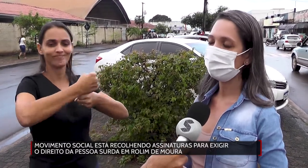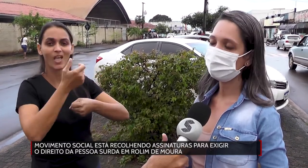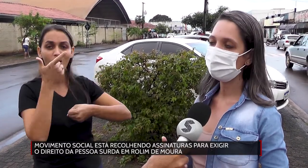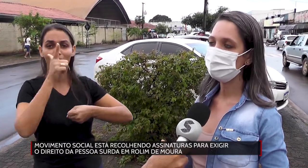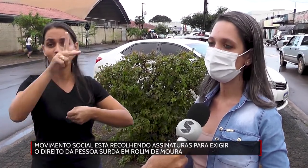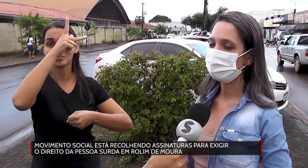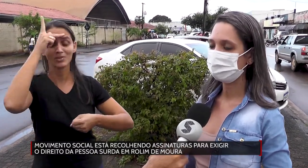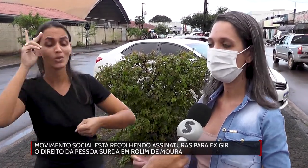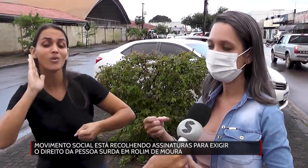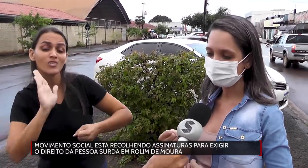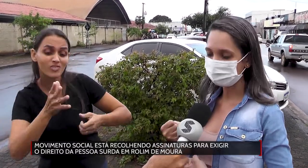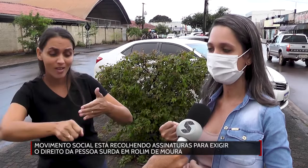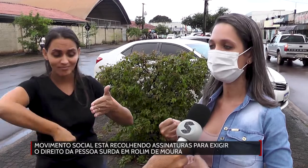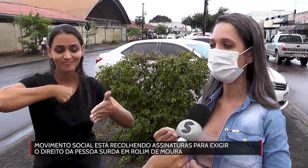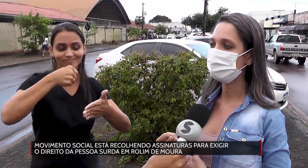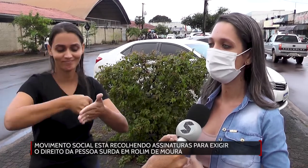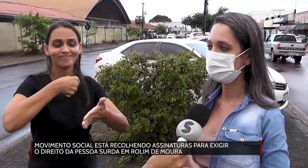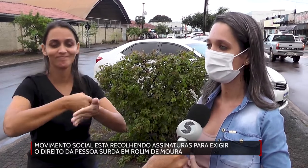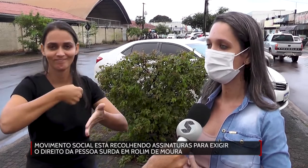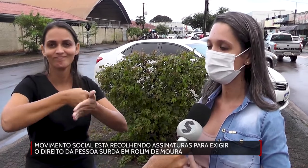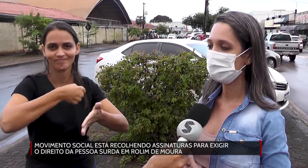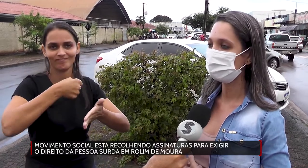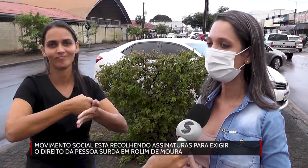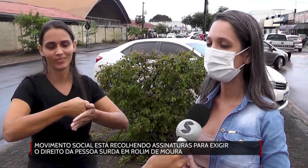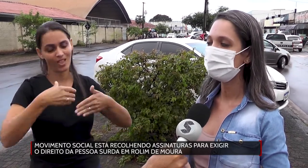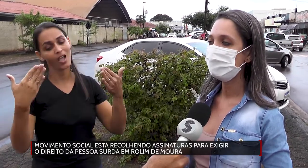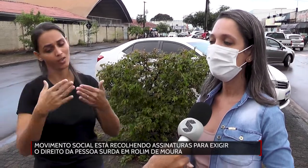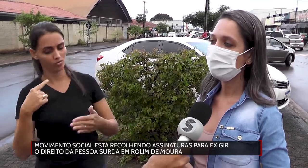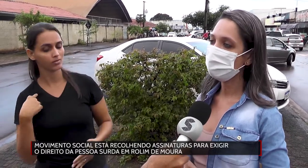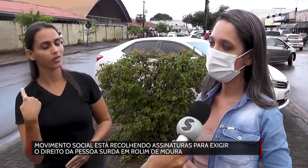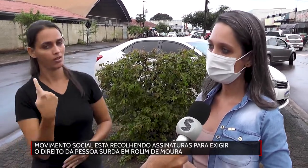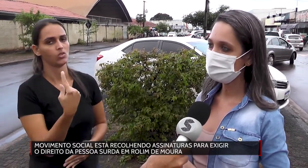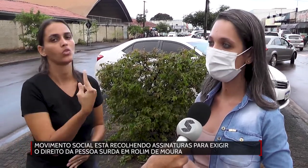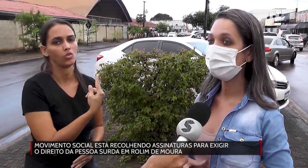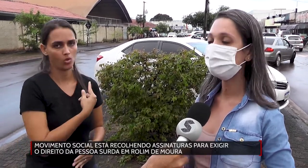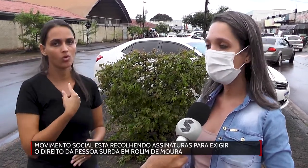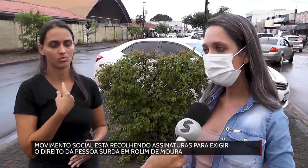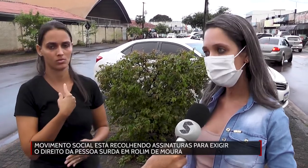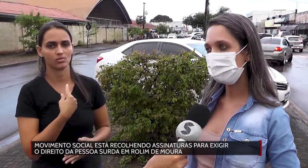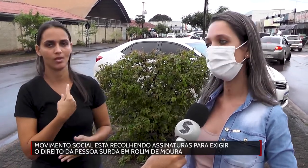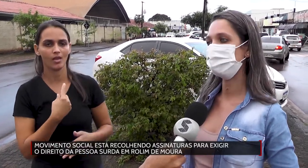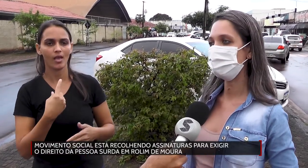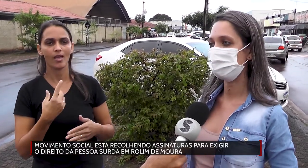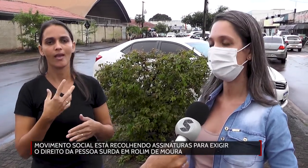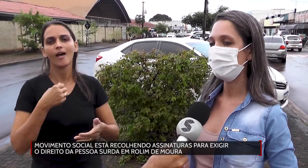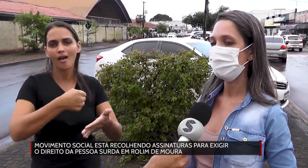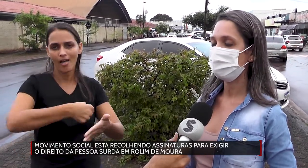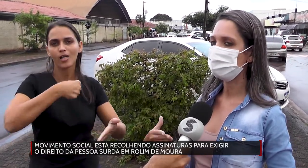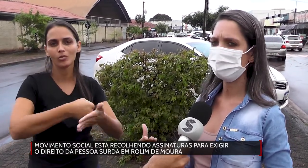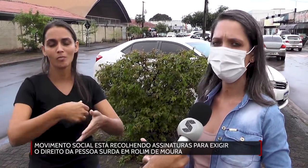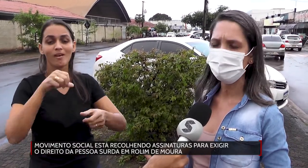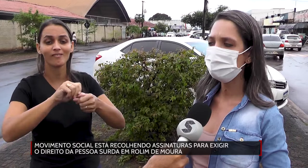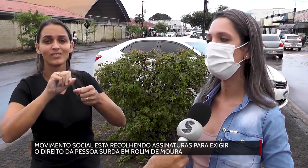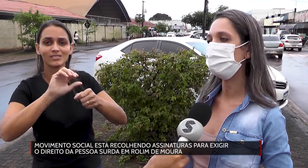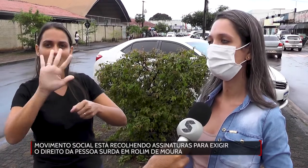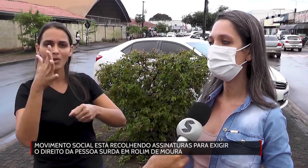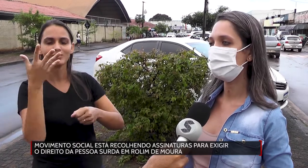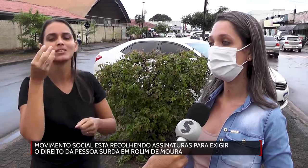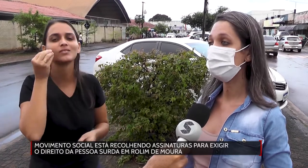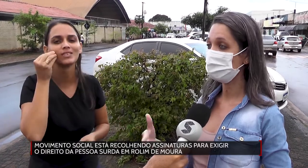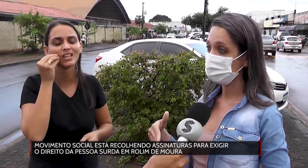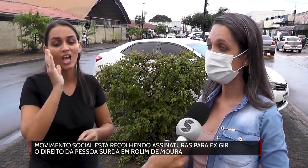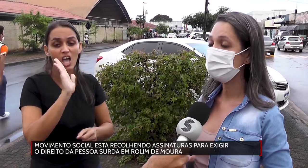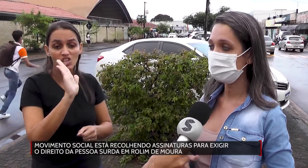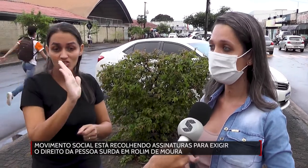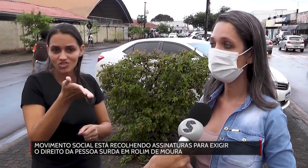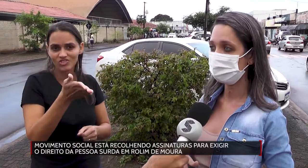e agora nós, né, trouxemos para nós essa luta para realmente tentar fazer acontecer. Já são aí 11 anos,